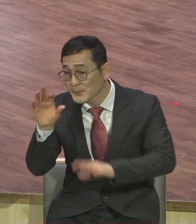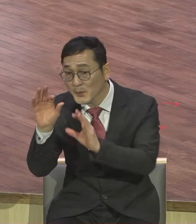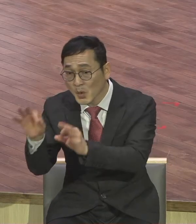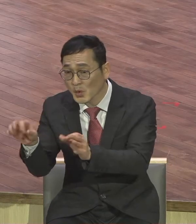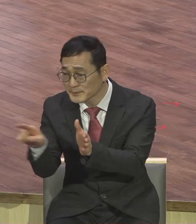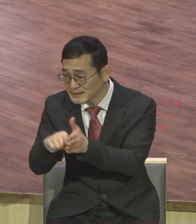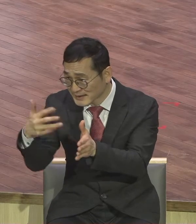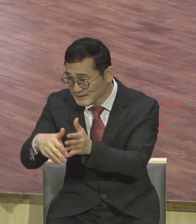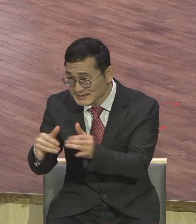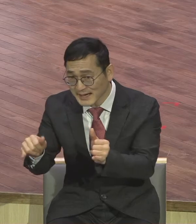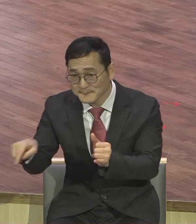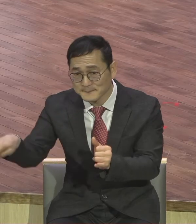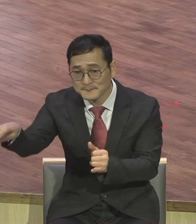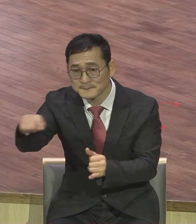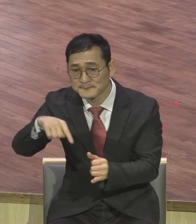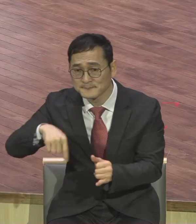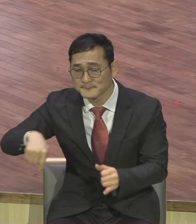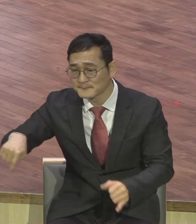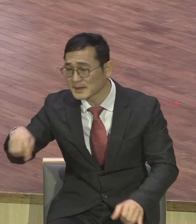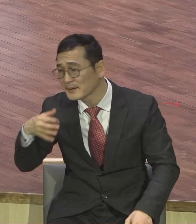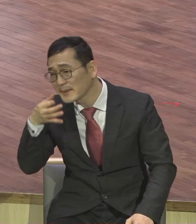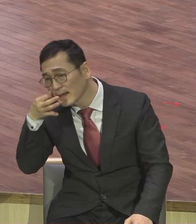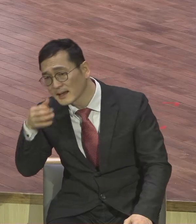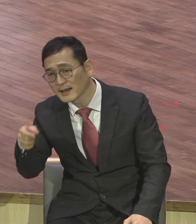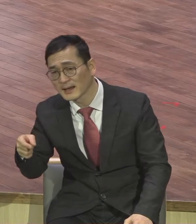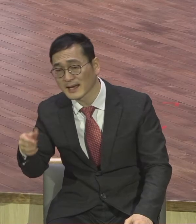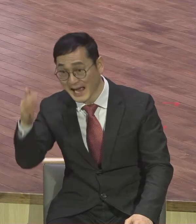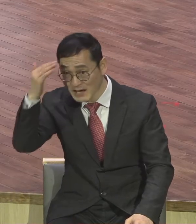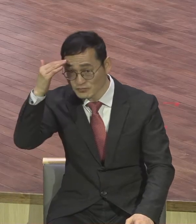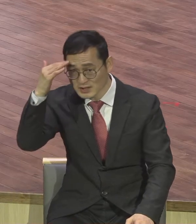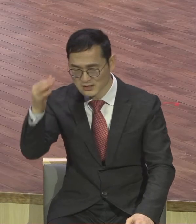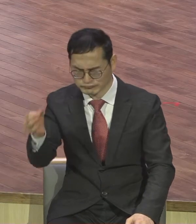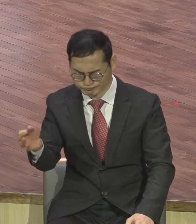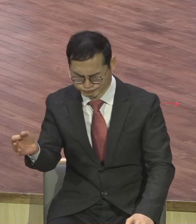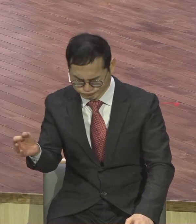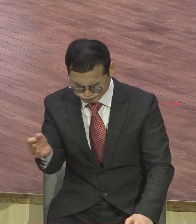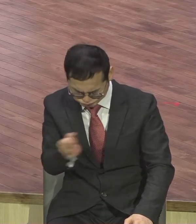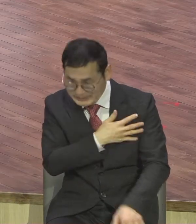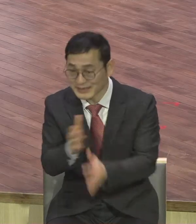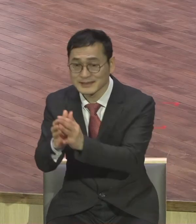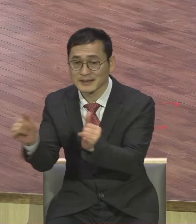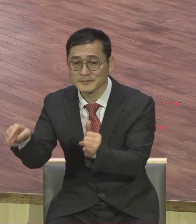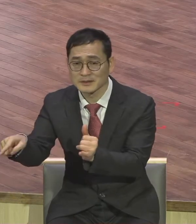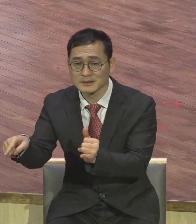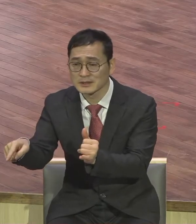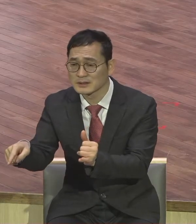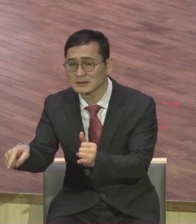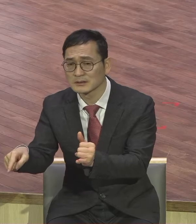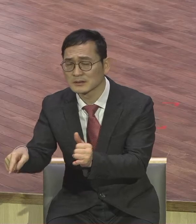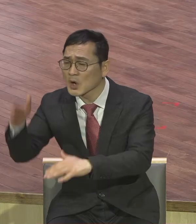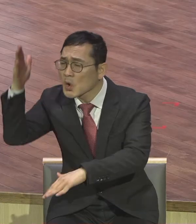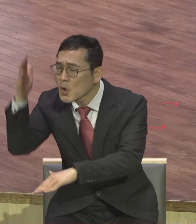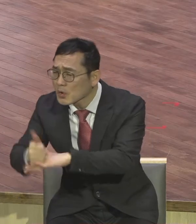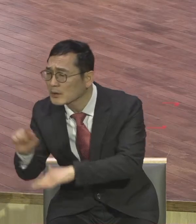한국 최고의 부자가 어디에 있는가 한국의 최고 성공했다는 성공했다는 분들 지금 어디에 있는가 보시라고요